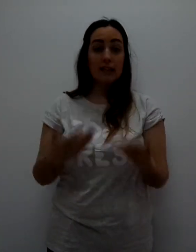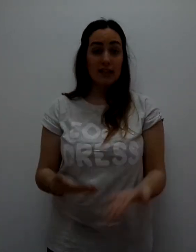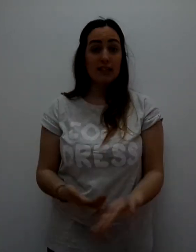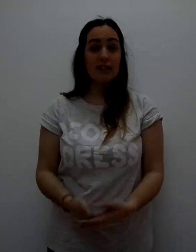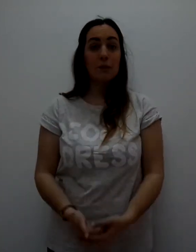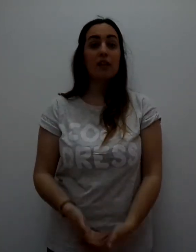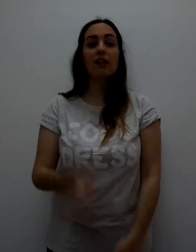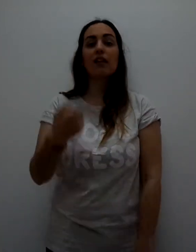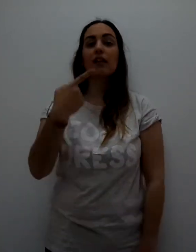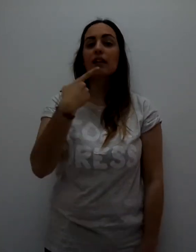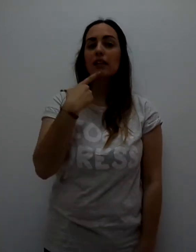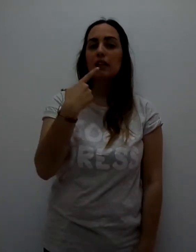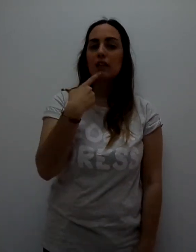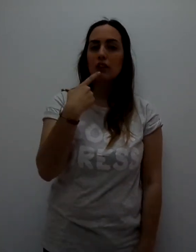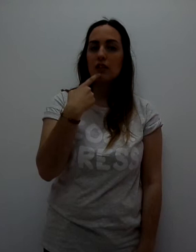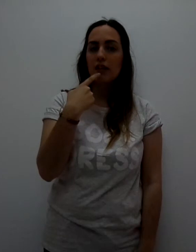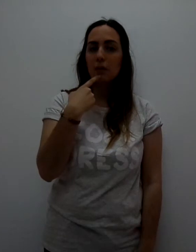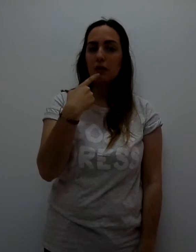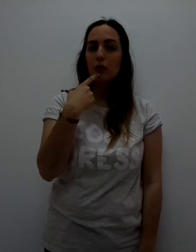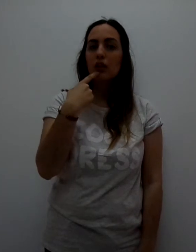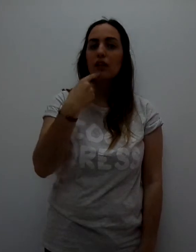Está muy rica. Nos señalamos la boca y.